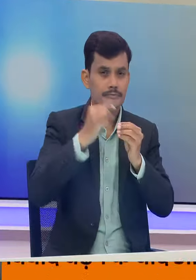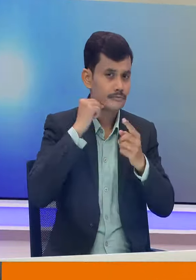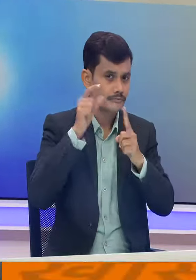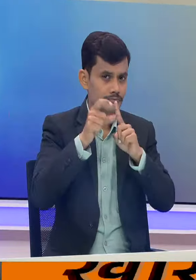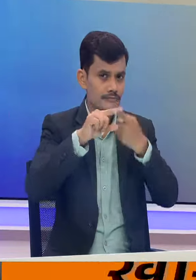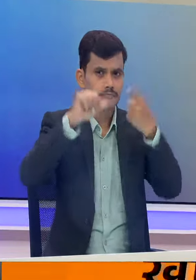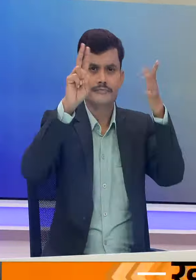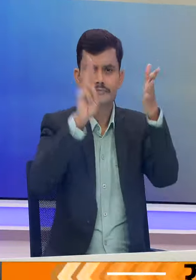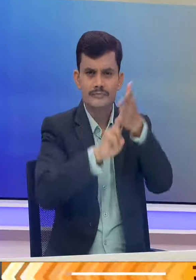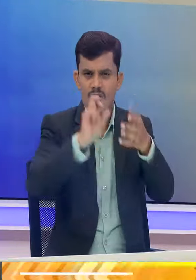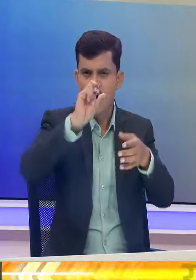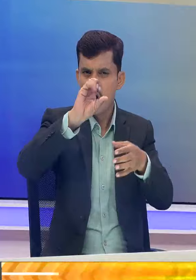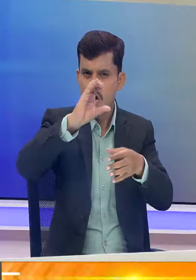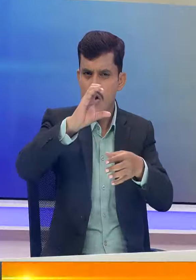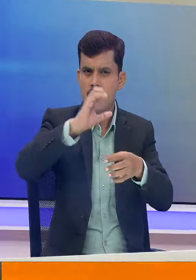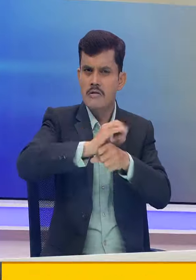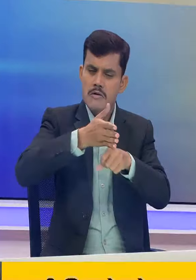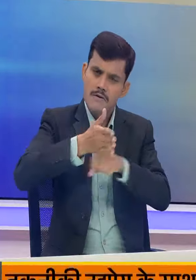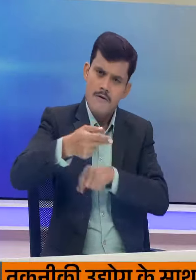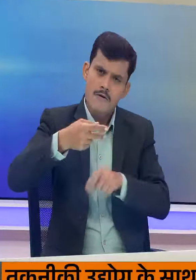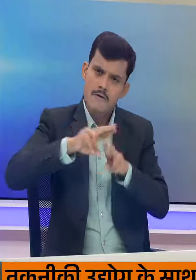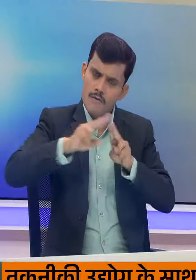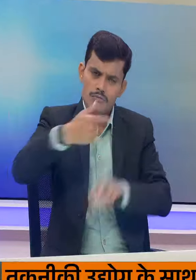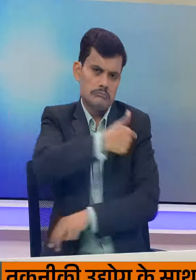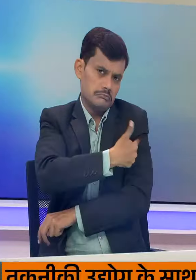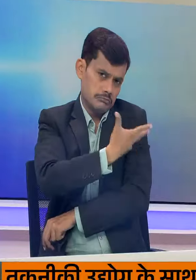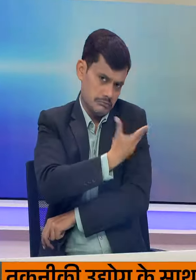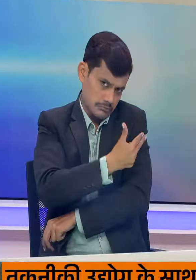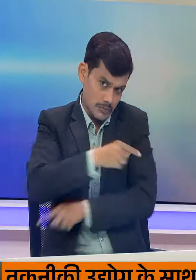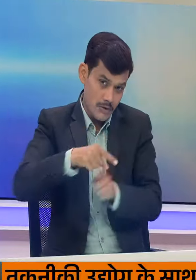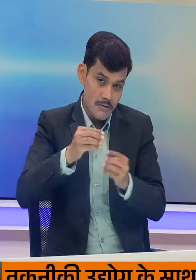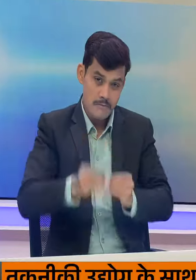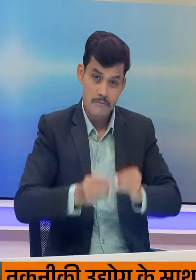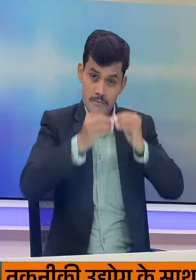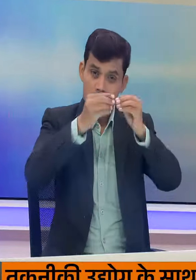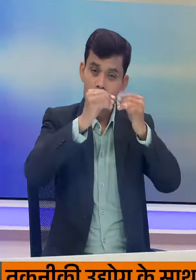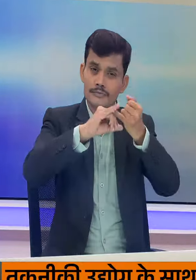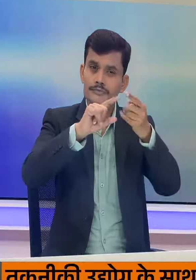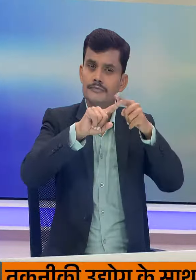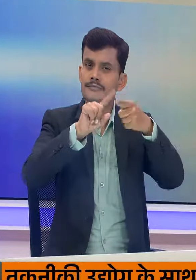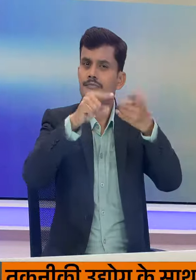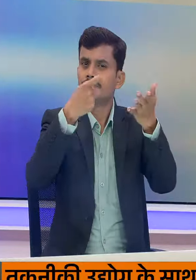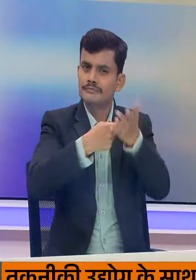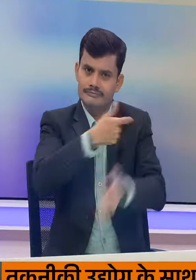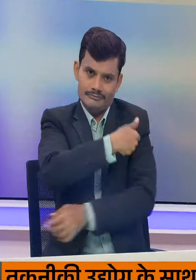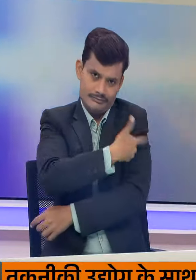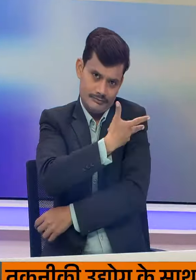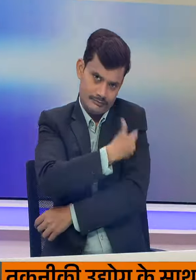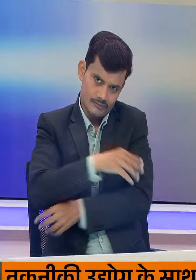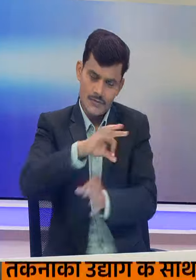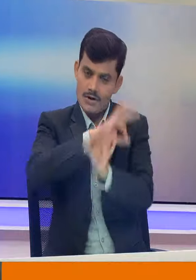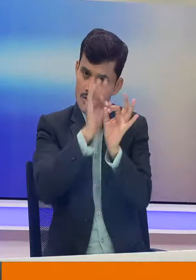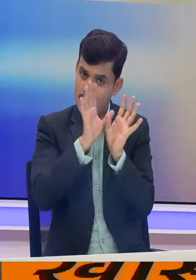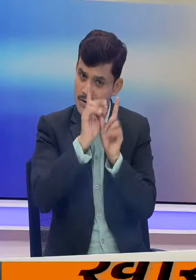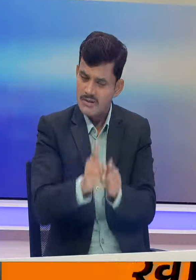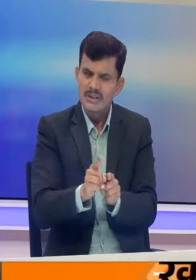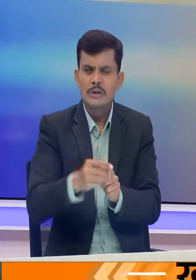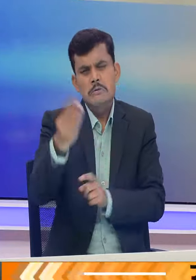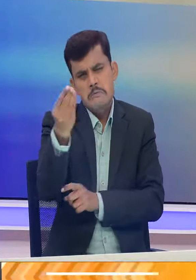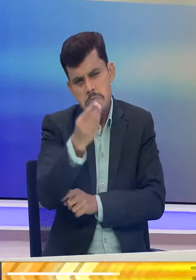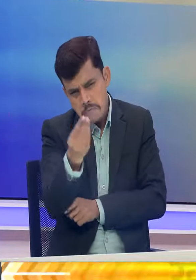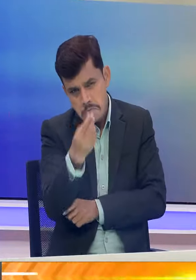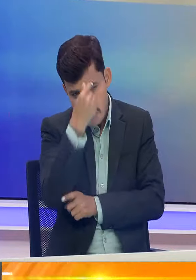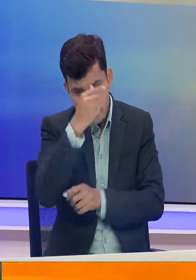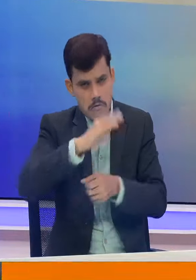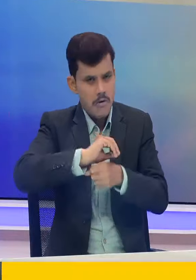राष्टपती बाइडन कोरोना के पूरे टी की भी लगवा चुके हैं और इसके साथ ही बूस्टर खुराक भी ले चुके हैं उन्हें बहुत हलकी लक्षडों का